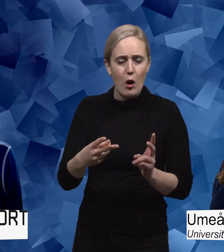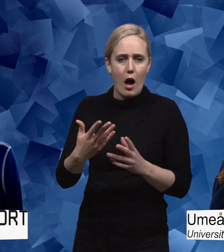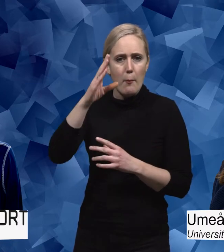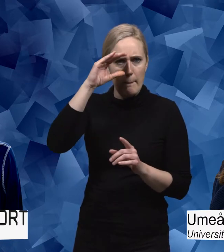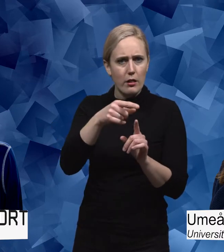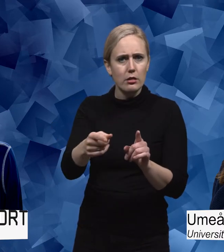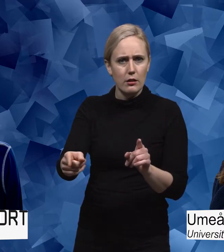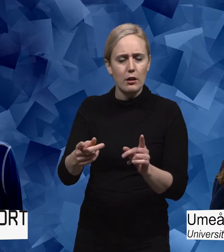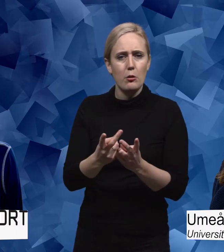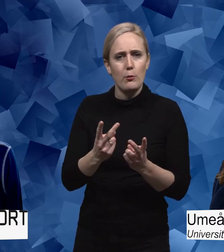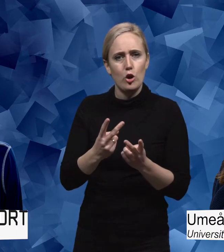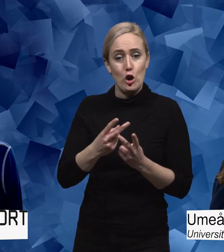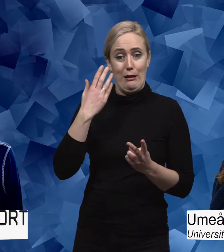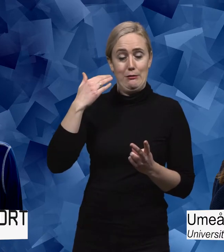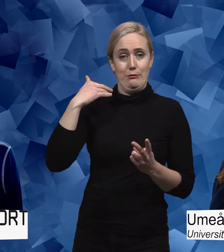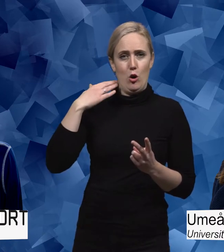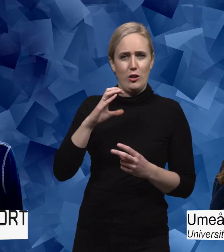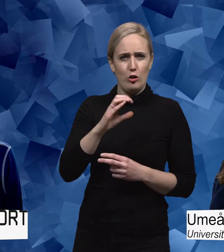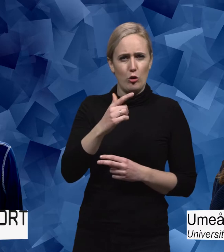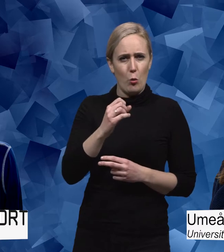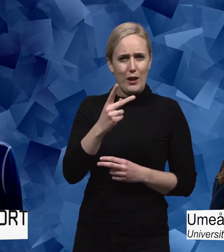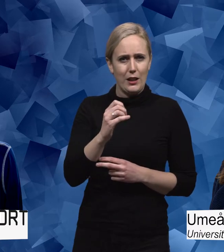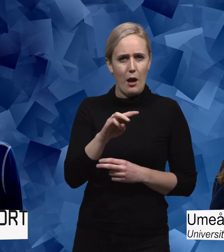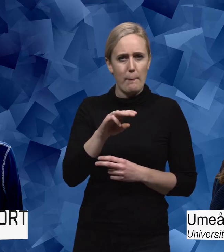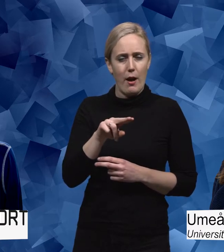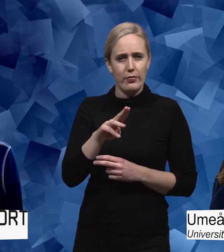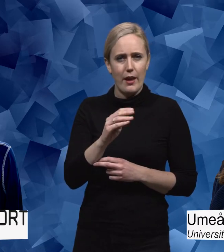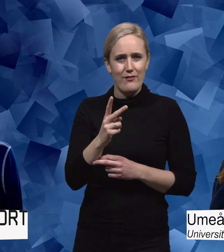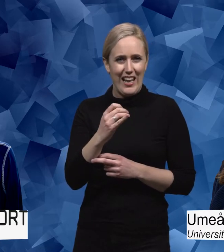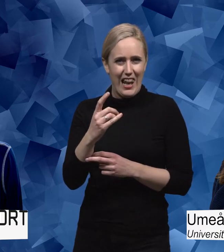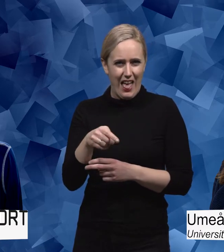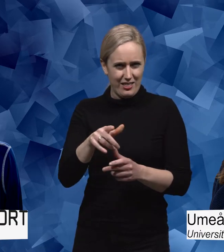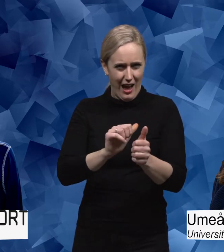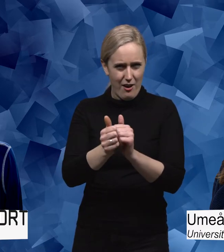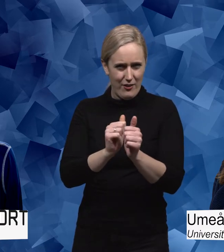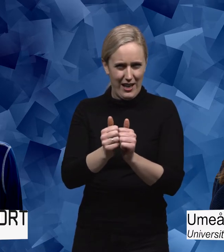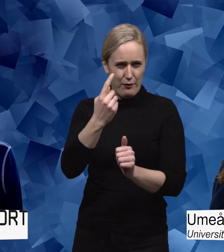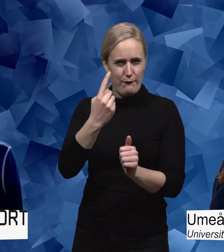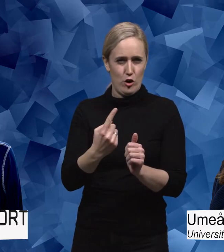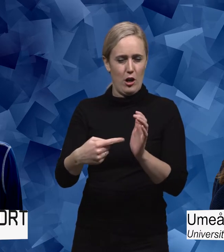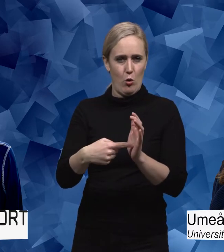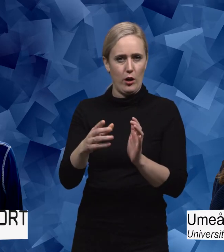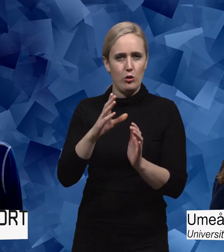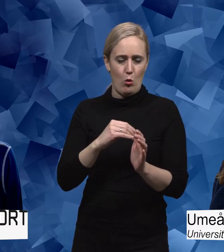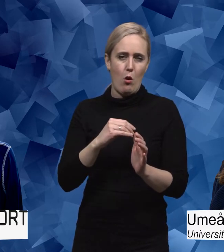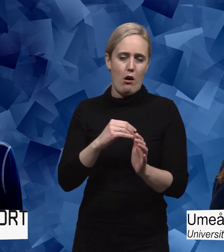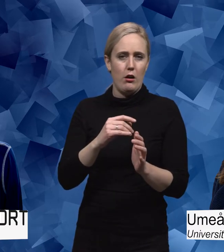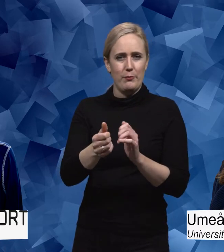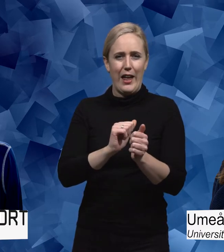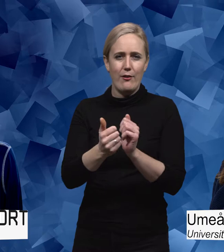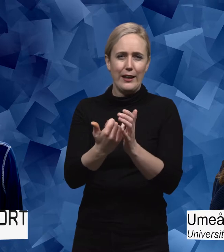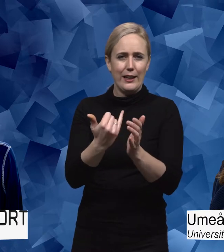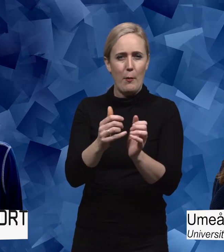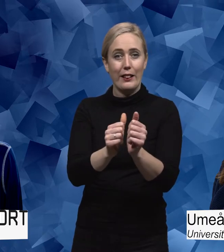idrotten präglades ju redan då. Stoke Manderwill som var det första tävlingssammanhanget inom det som då kallades eller